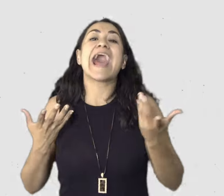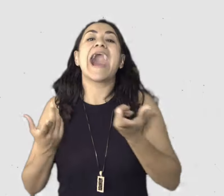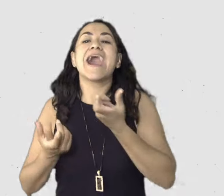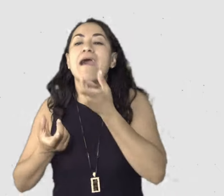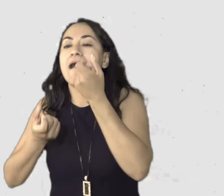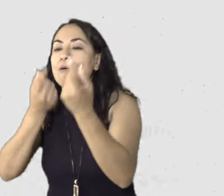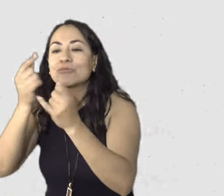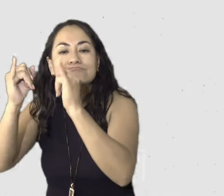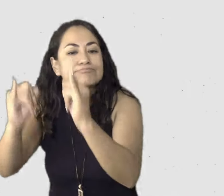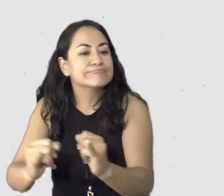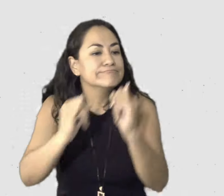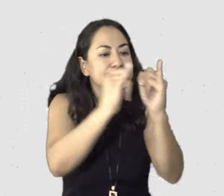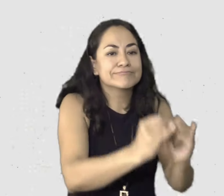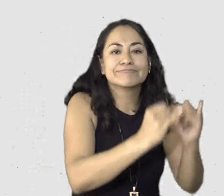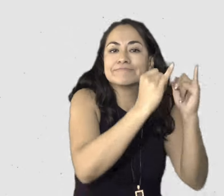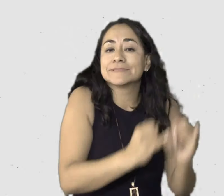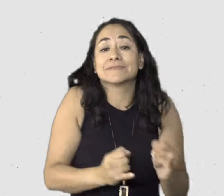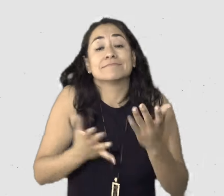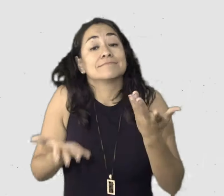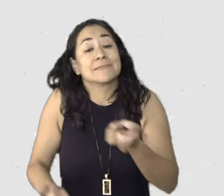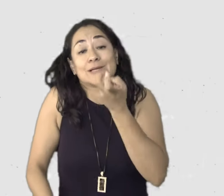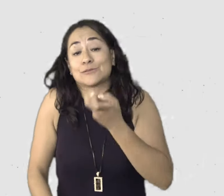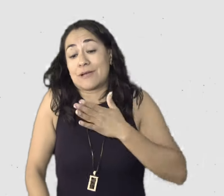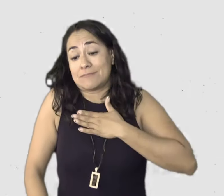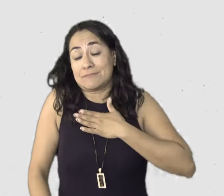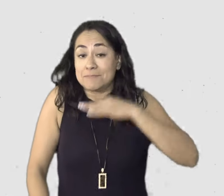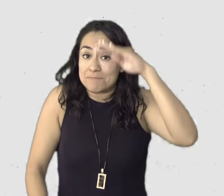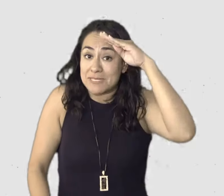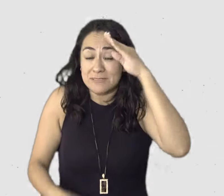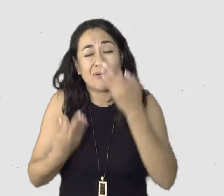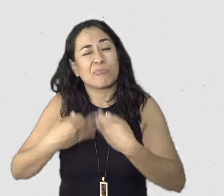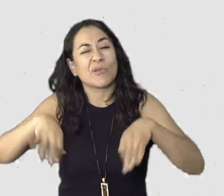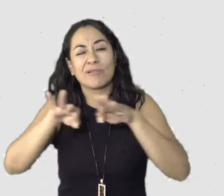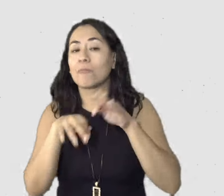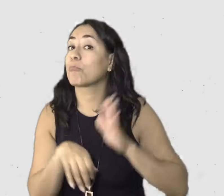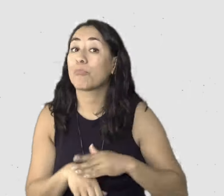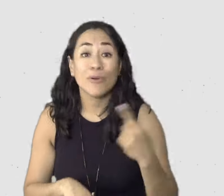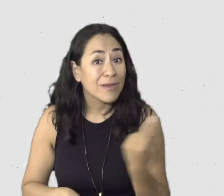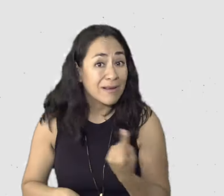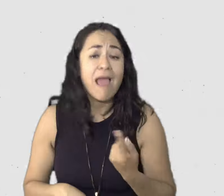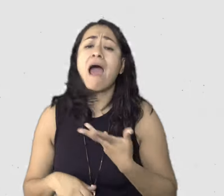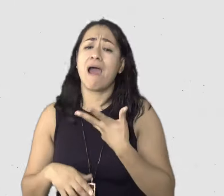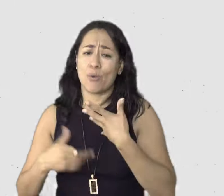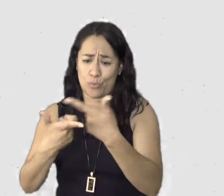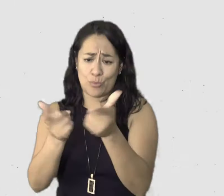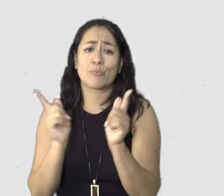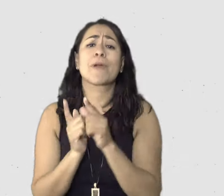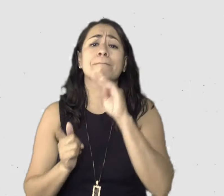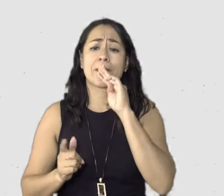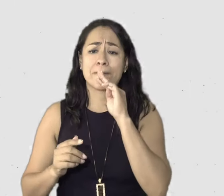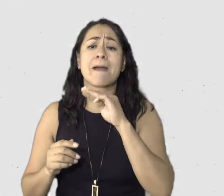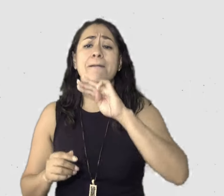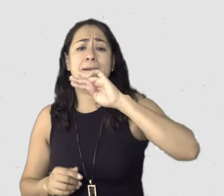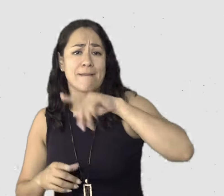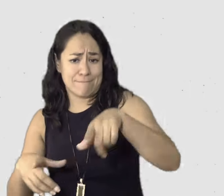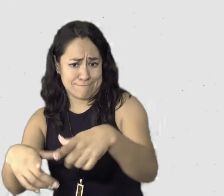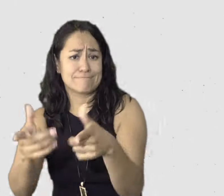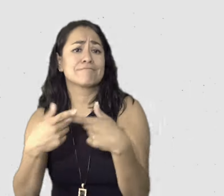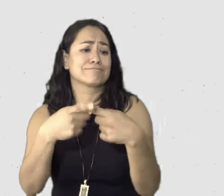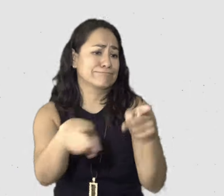cosas. Y para mí es importante porque aunque ahora hay muchos más grupos de mamás, yo sigo siendo muy observadora de que alguien pregunta